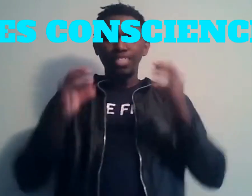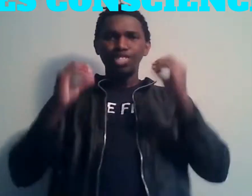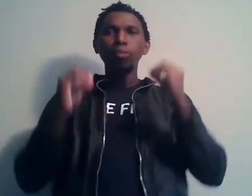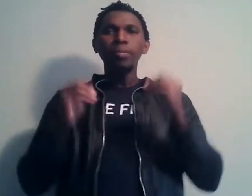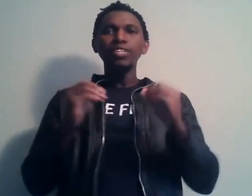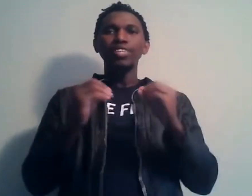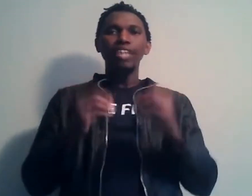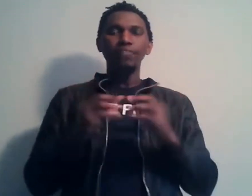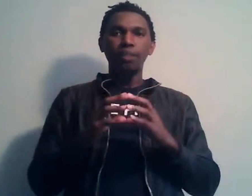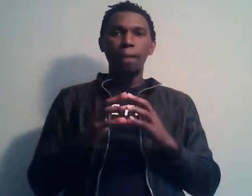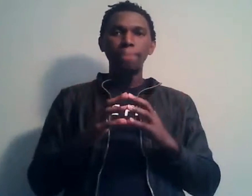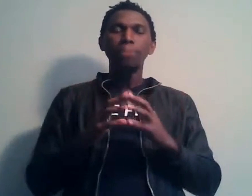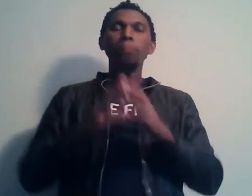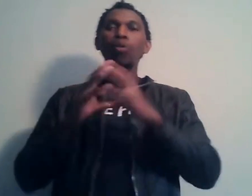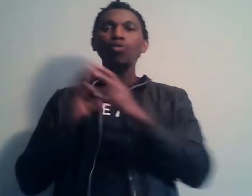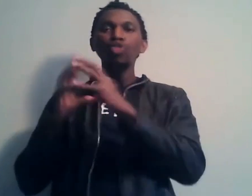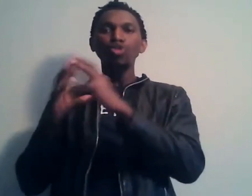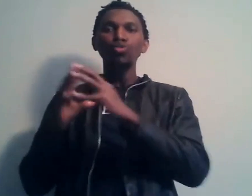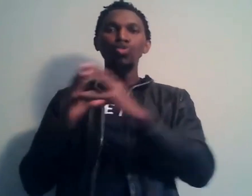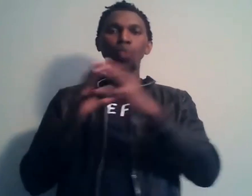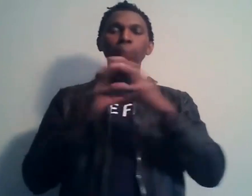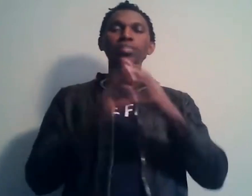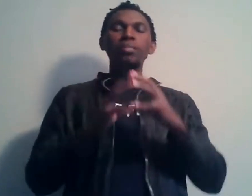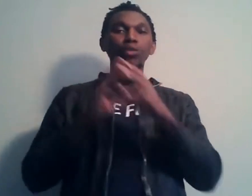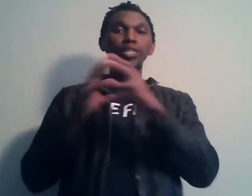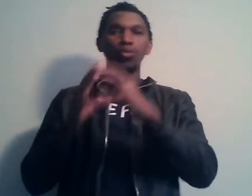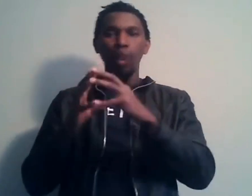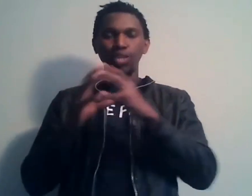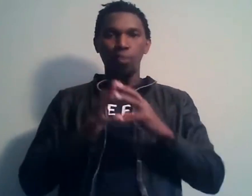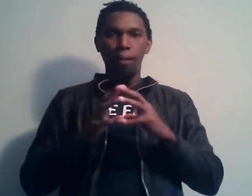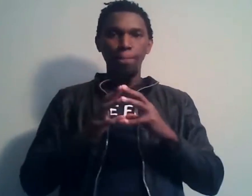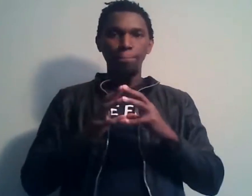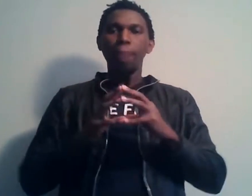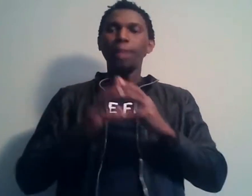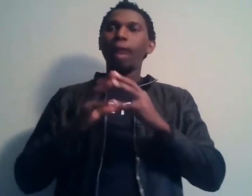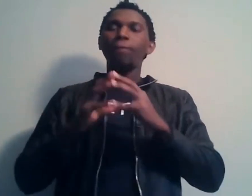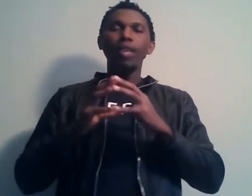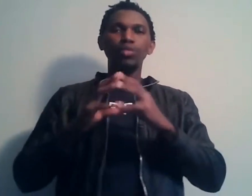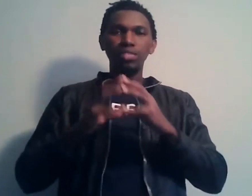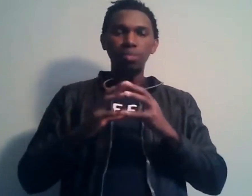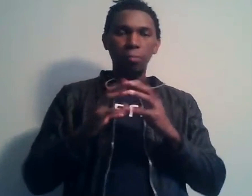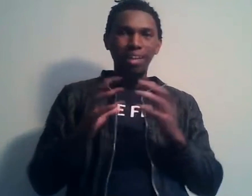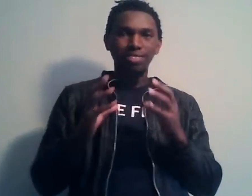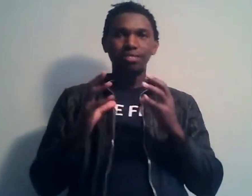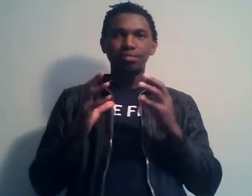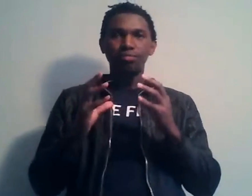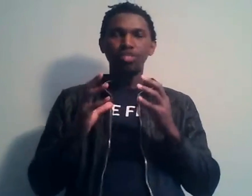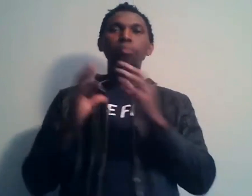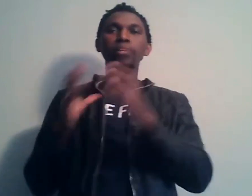dans nos pays en Afrique, beaucoup d'entre nous sont habités par le découragement par rapport à tout ce qui se passe dans le